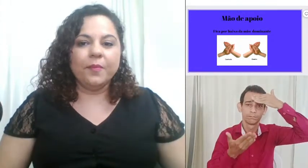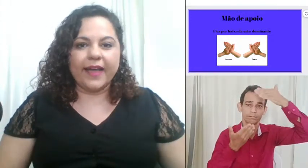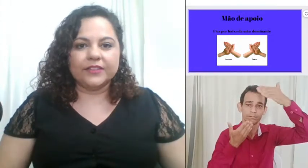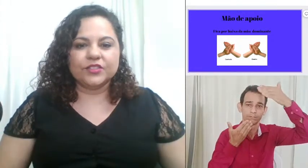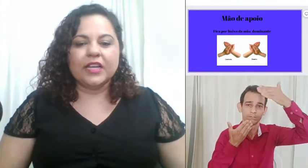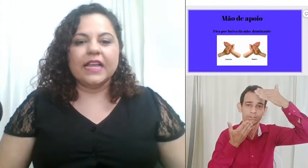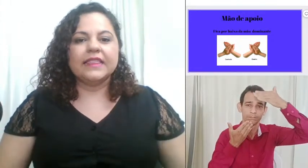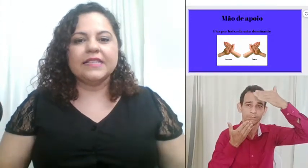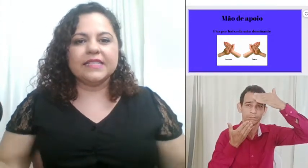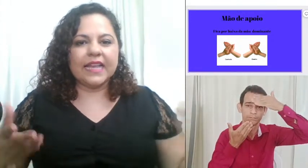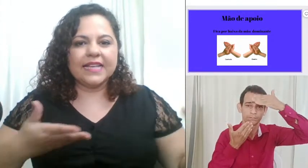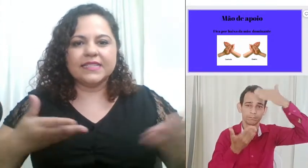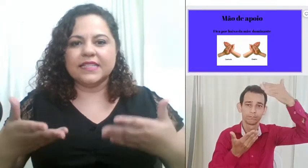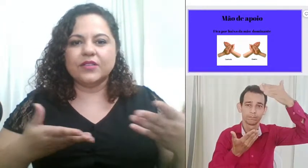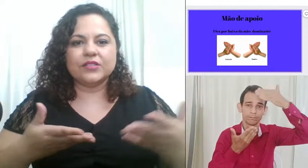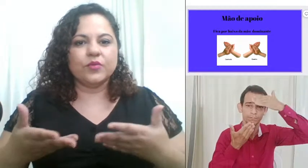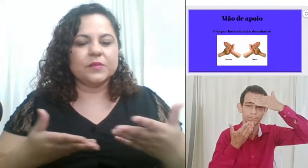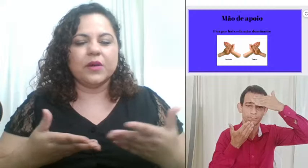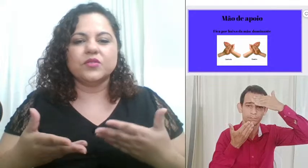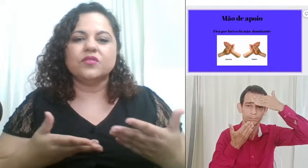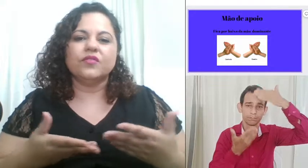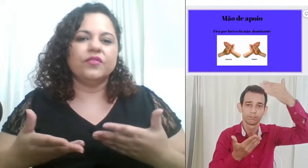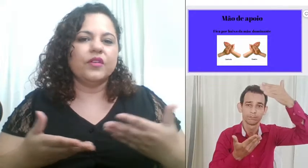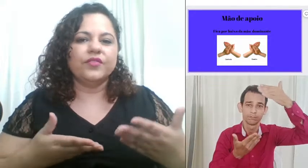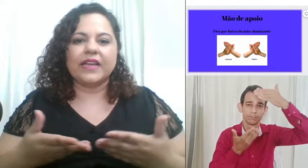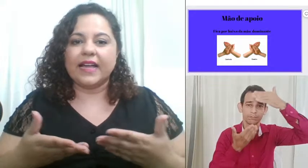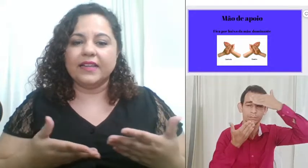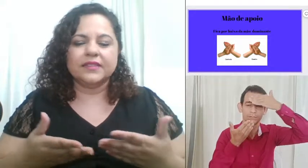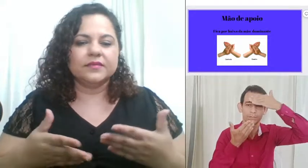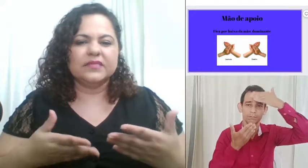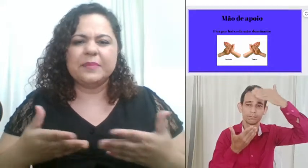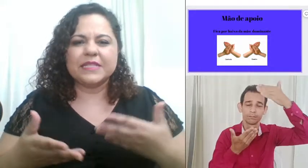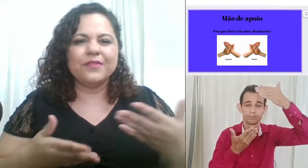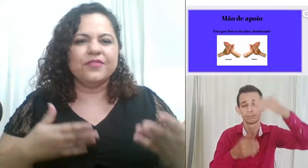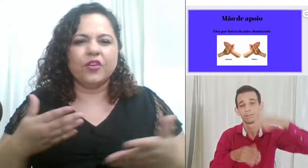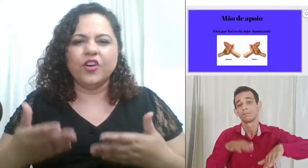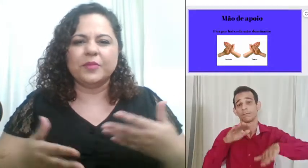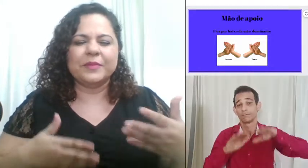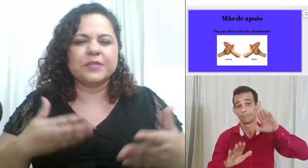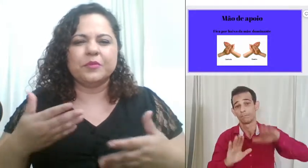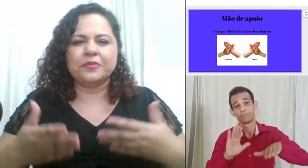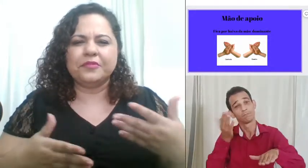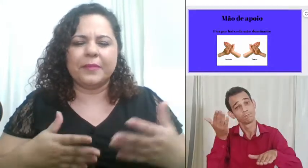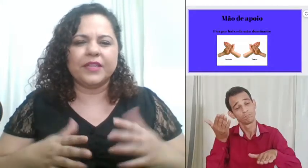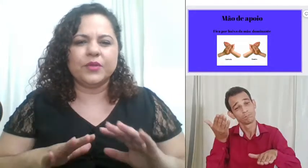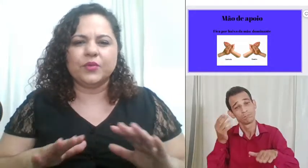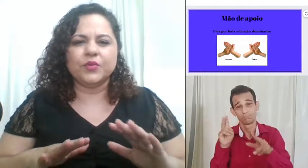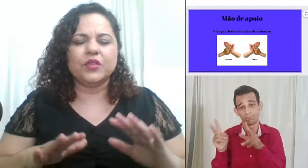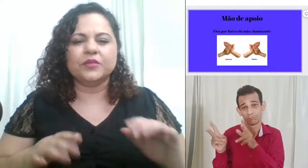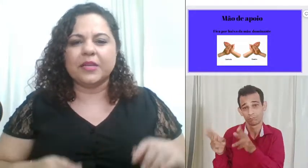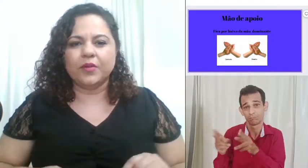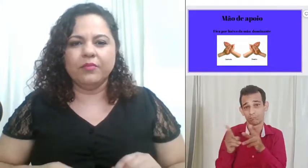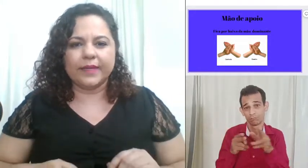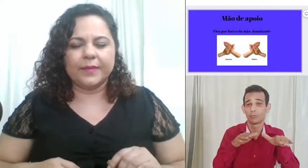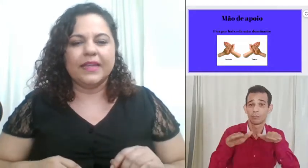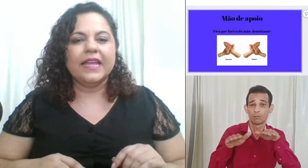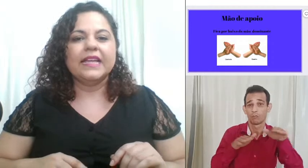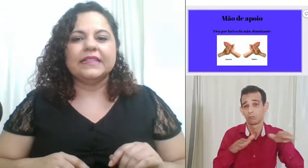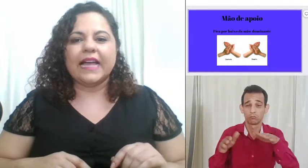baixo tem sinais que as duas mãos vão ficar da mesma forma mesmo movimento e tudo não tem problema tá